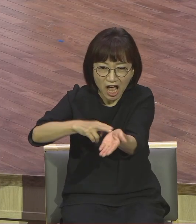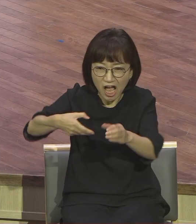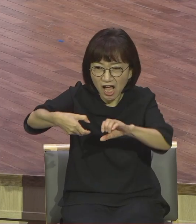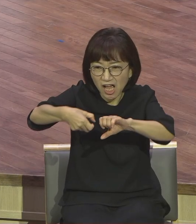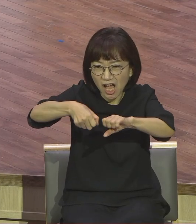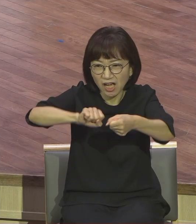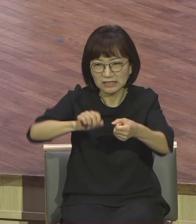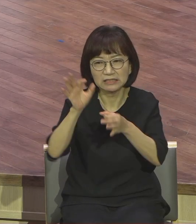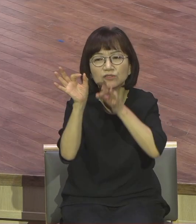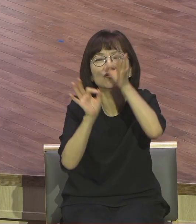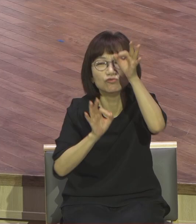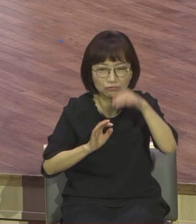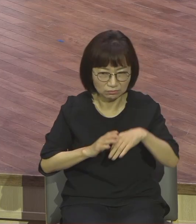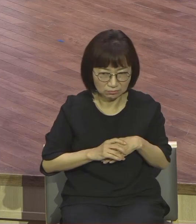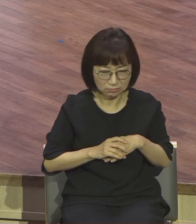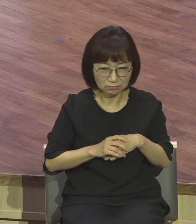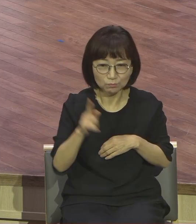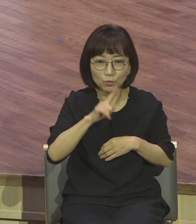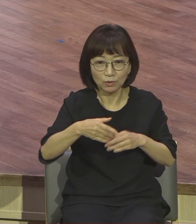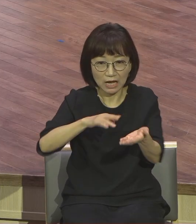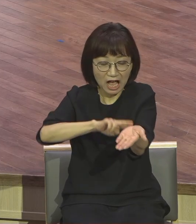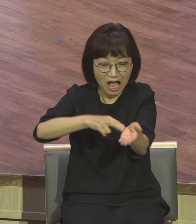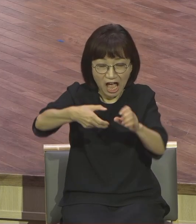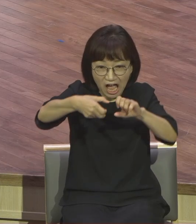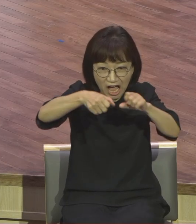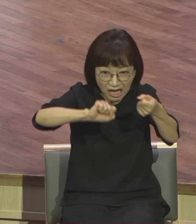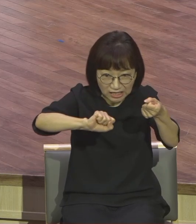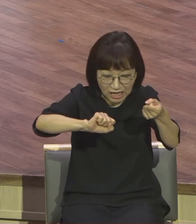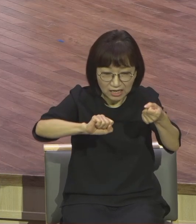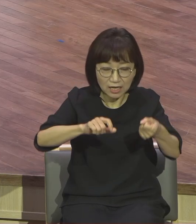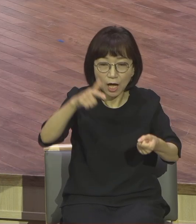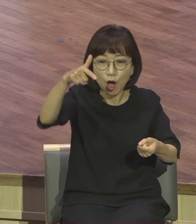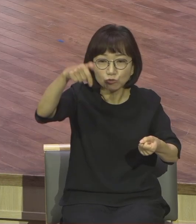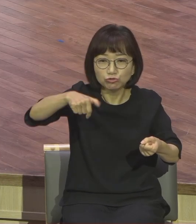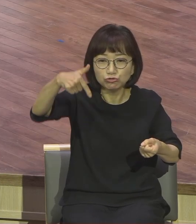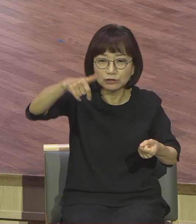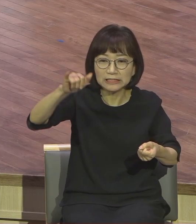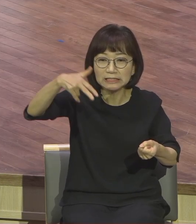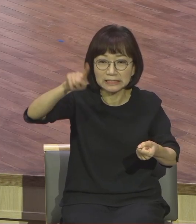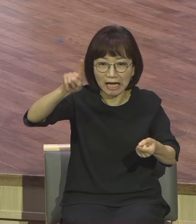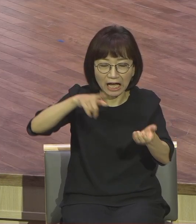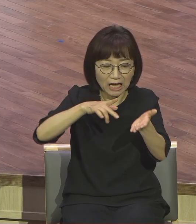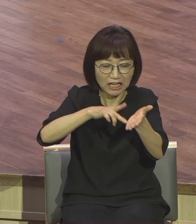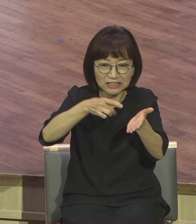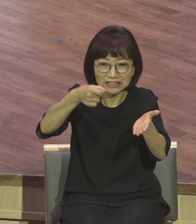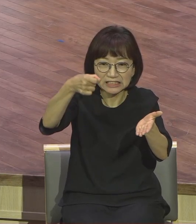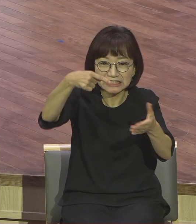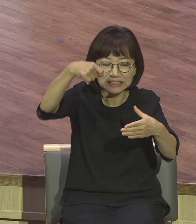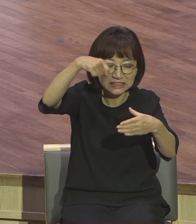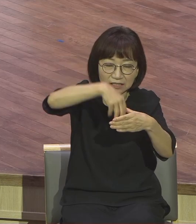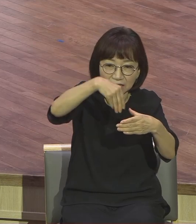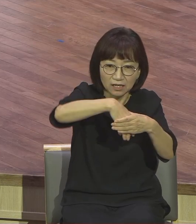한약 속에 넣지 말아야 될 구기자를 넣어가지고 남편들을 먹여가지고 남자들 다 구겨져버렸다